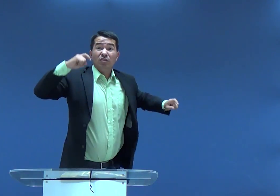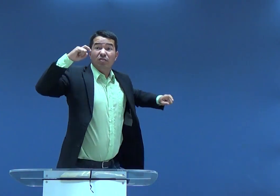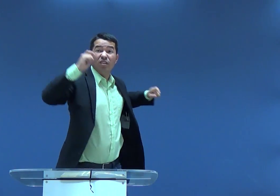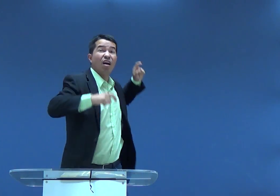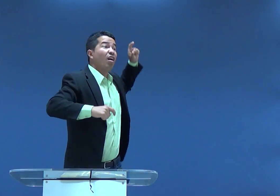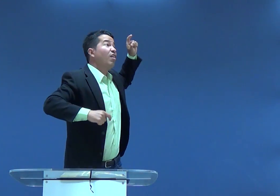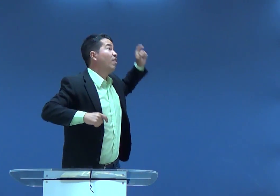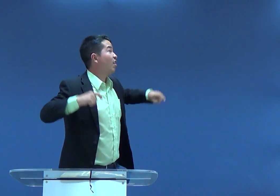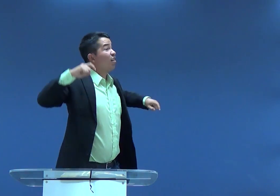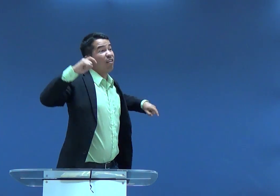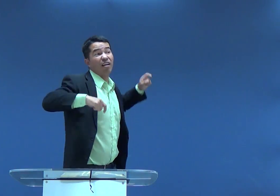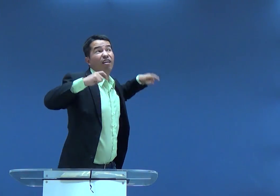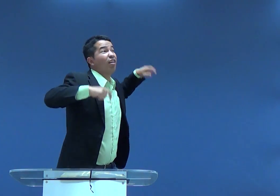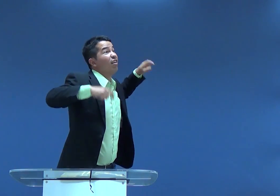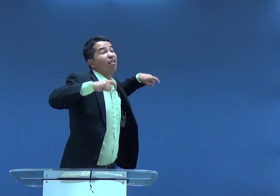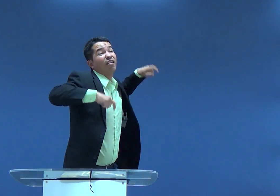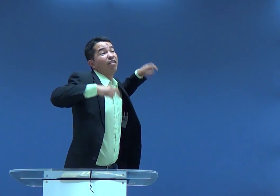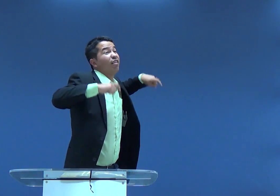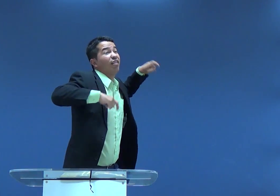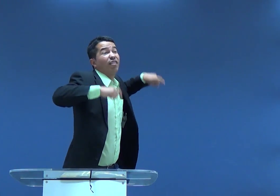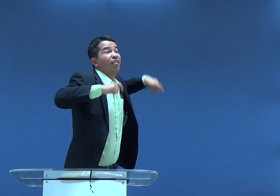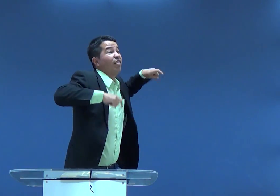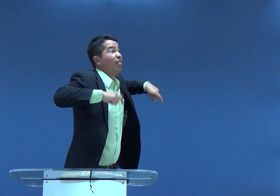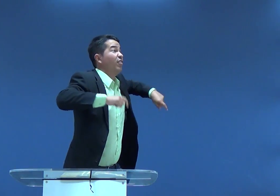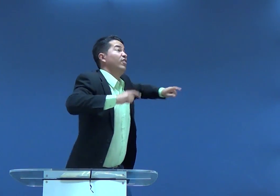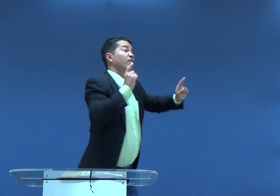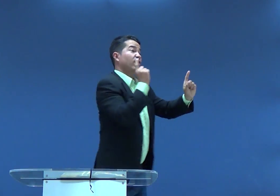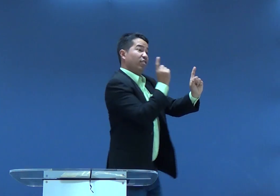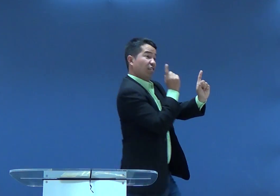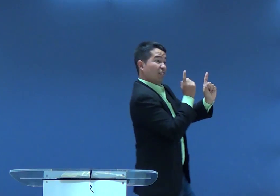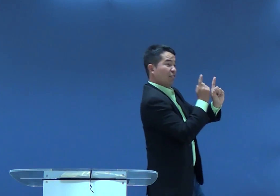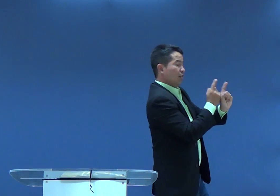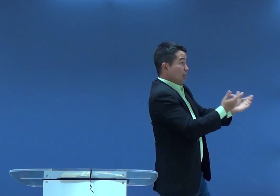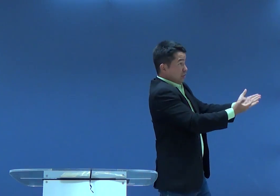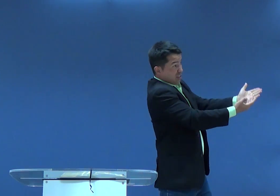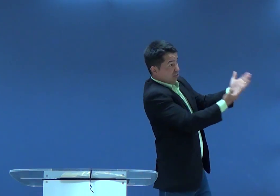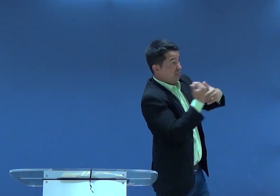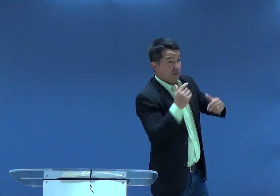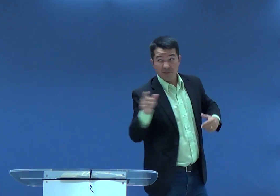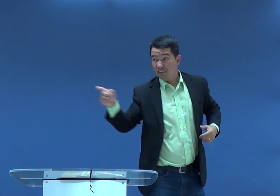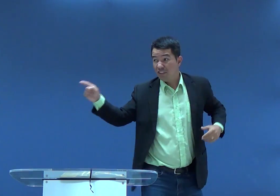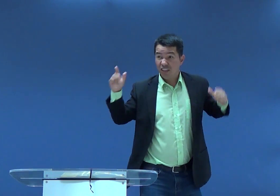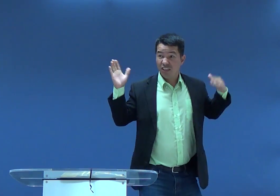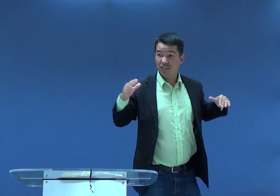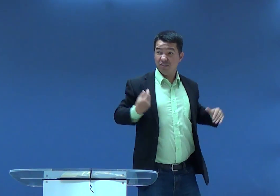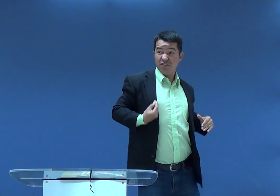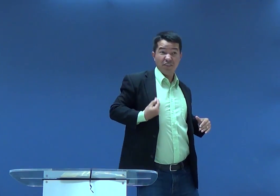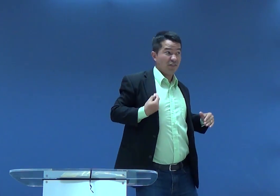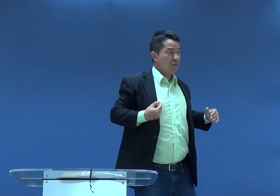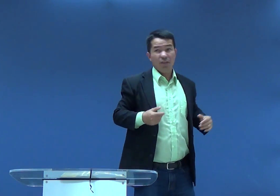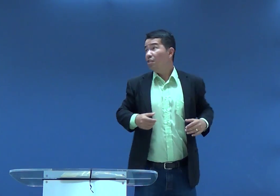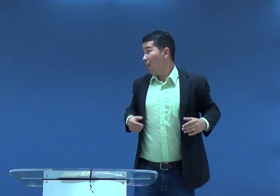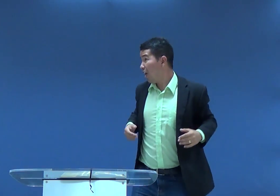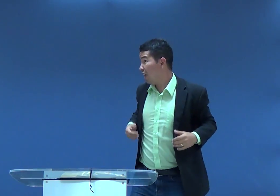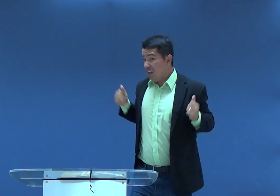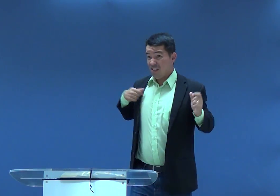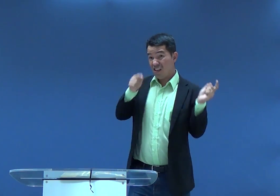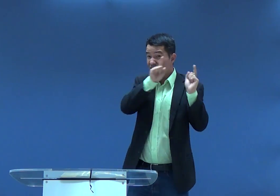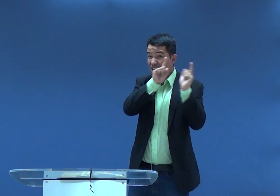Aí a esposa ficou, não, espera um pouquinho. Ele chama o marido. Correu até o manual, que estava ali cuidando da terra. Não, vamos lá, porque o anjo chegou.